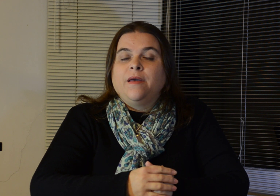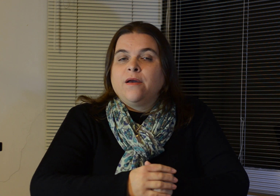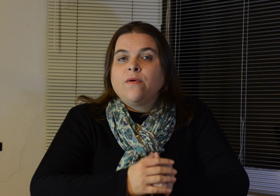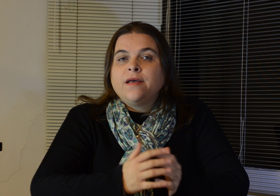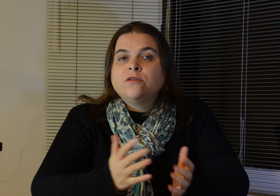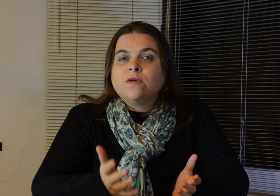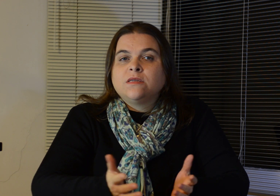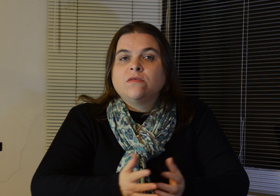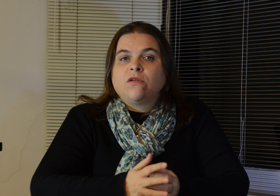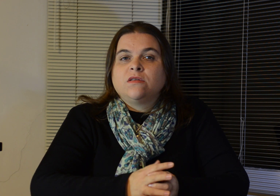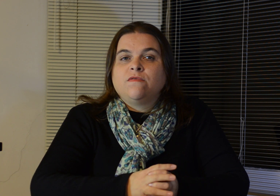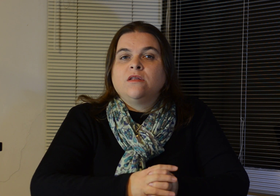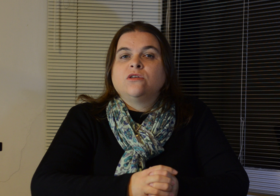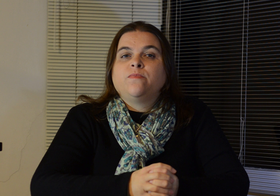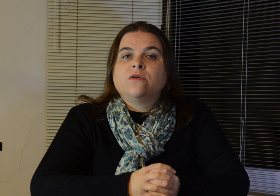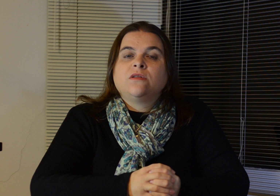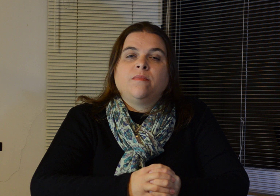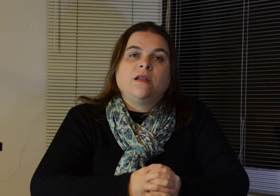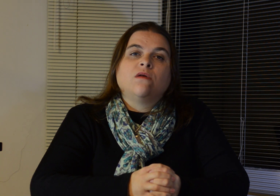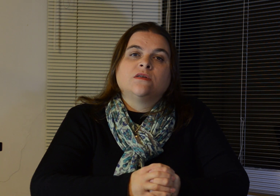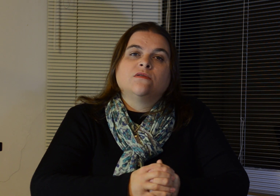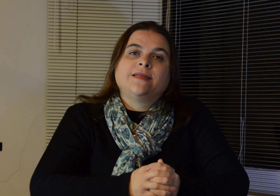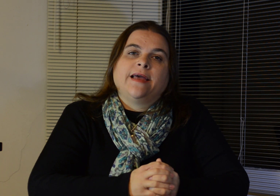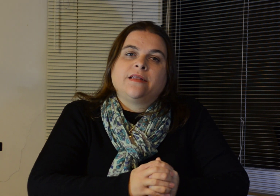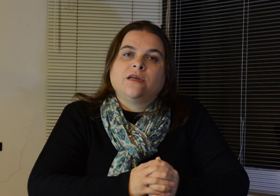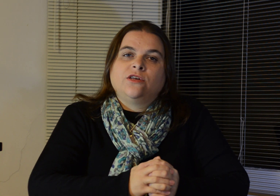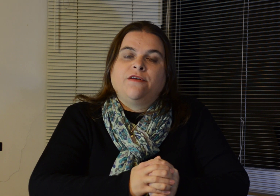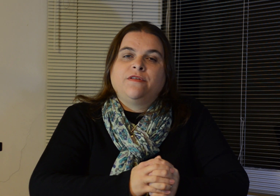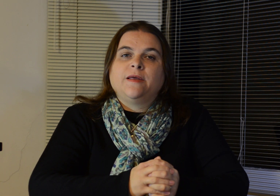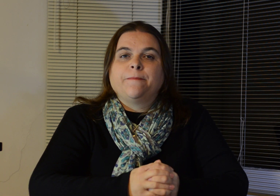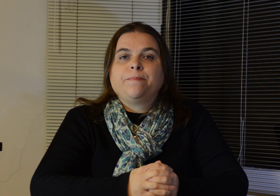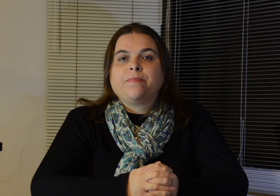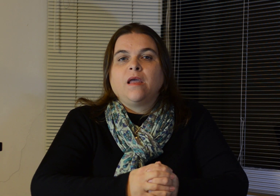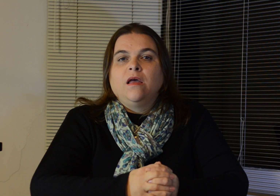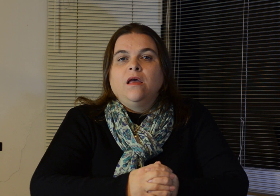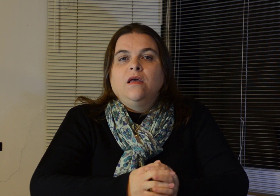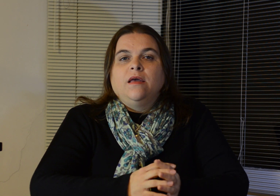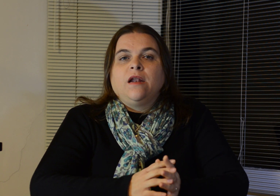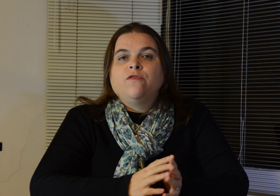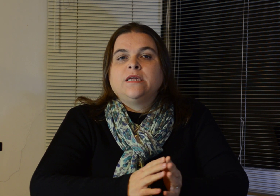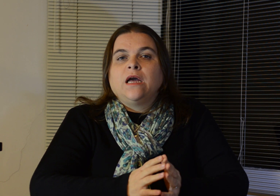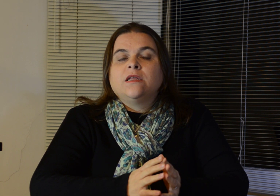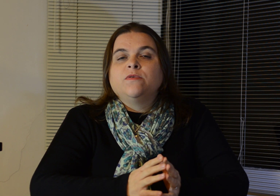Qualquer situação da nossa vida a gente pode trabalhar usando a técnica de EFT. Ela foi criada em